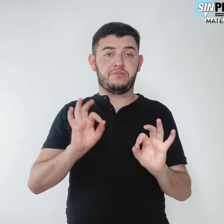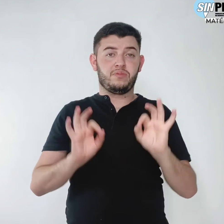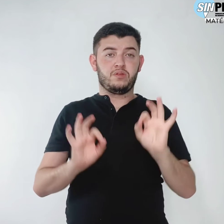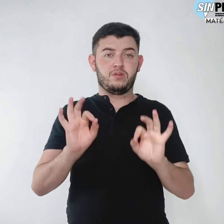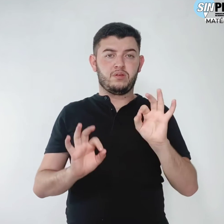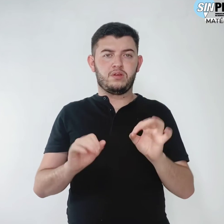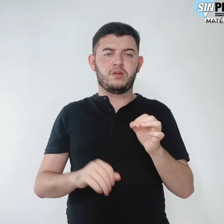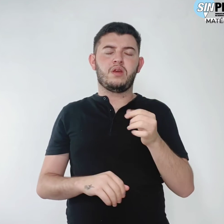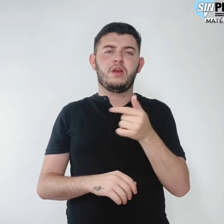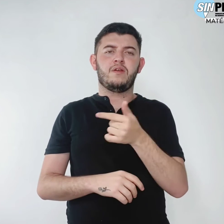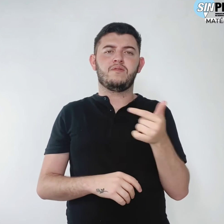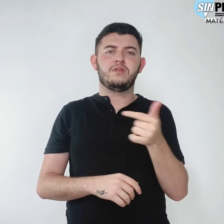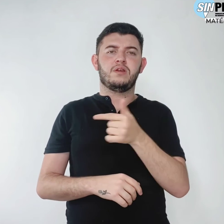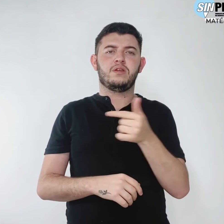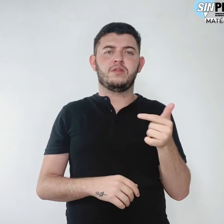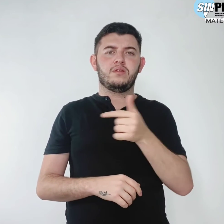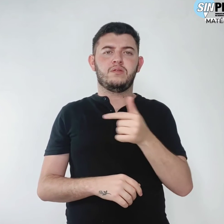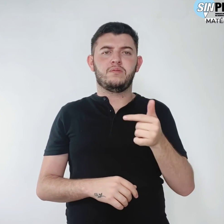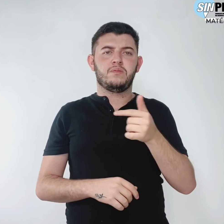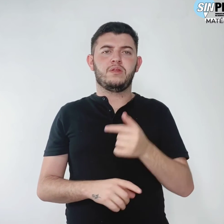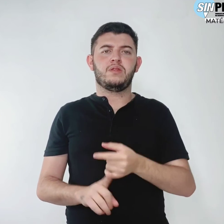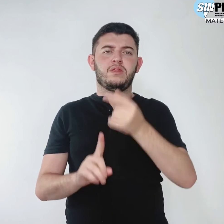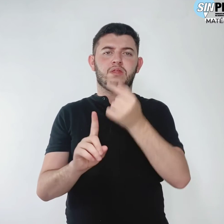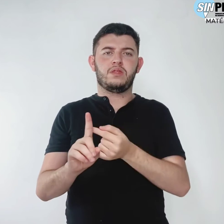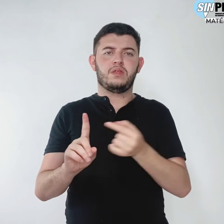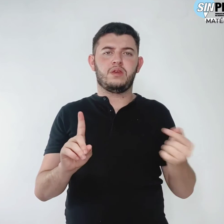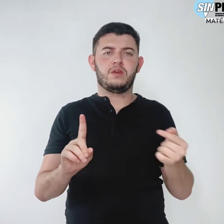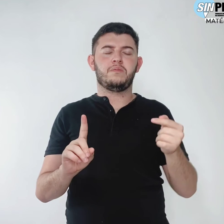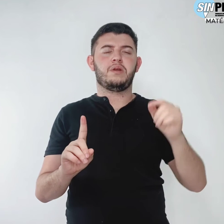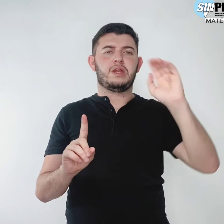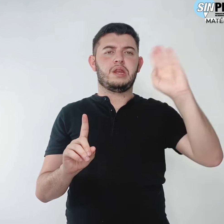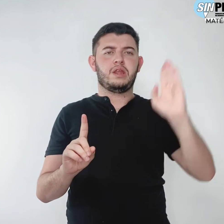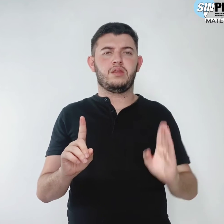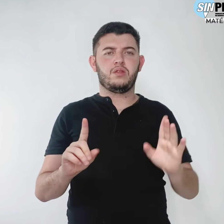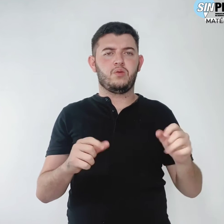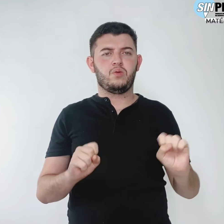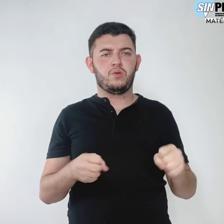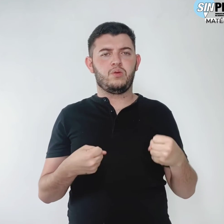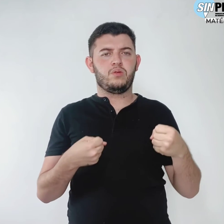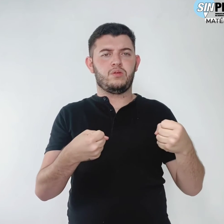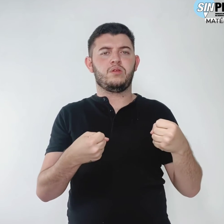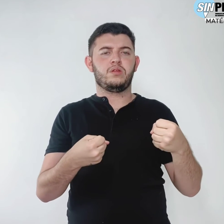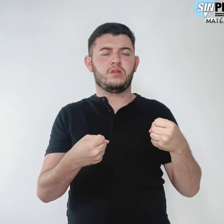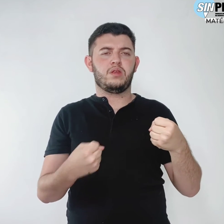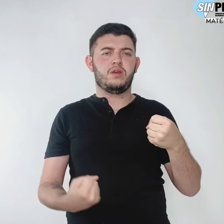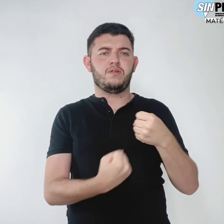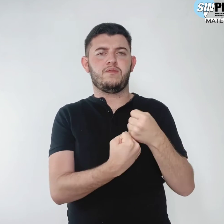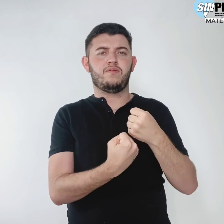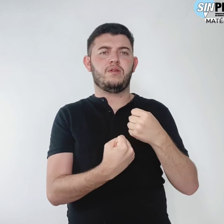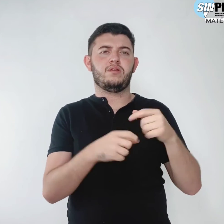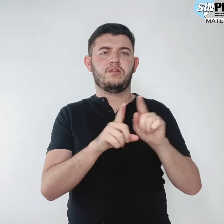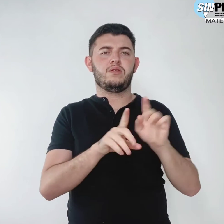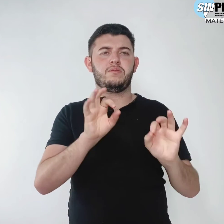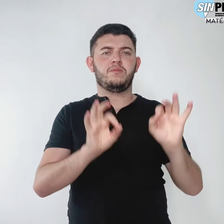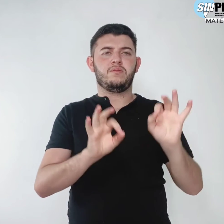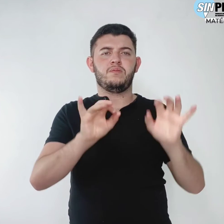promove a 22ª Semana Nacional em Defesa e Promoção da Educação